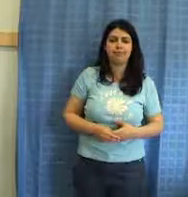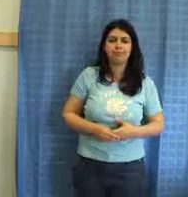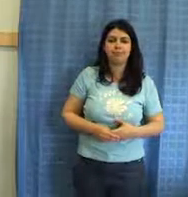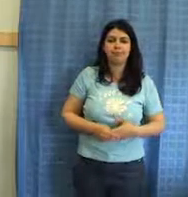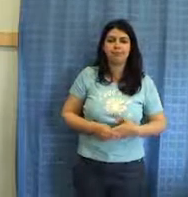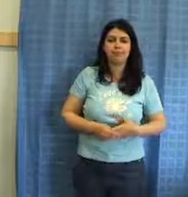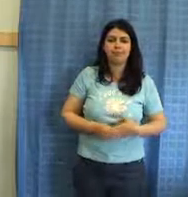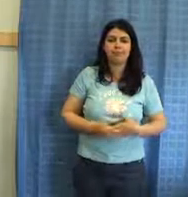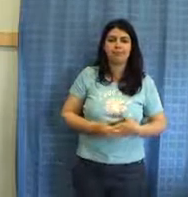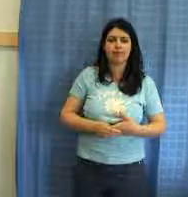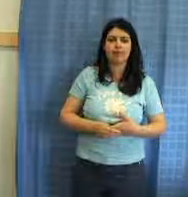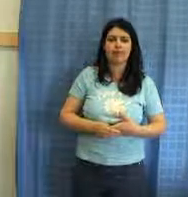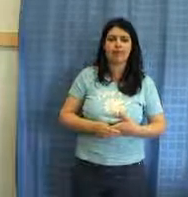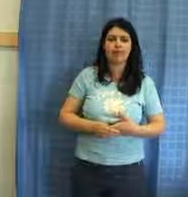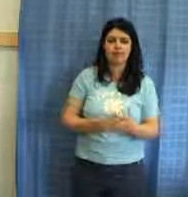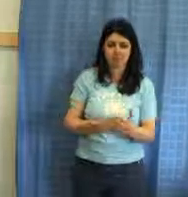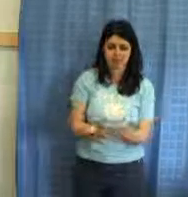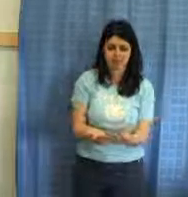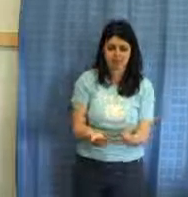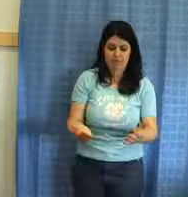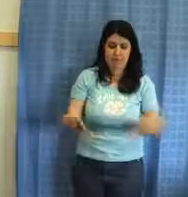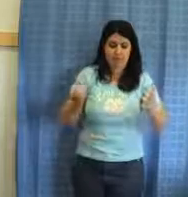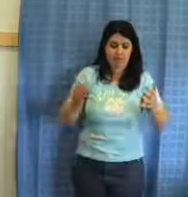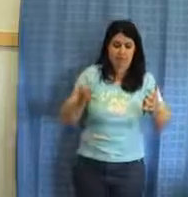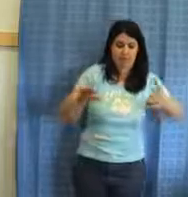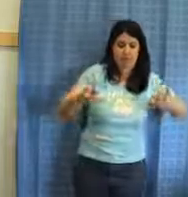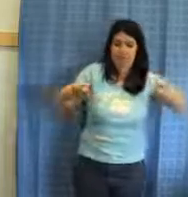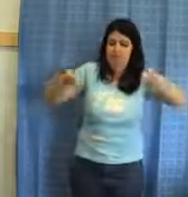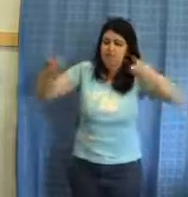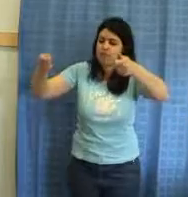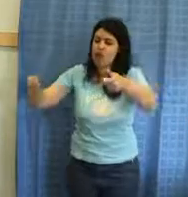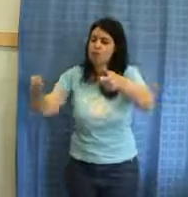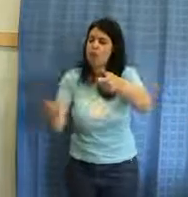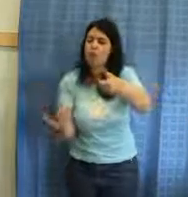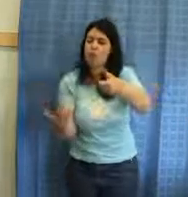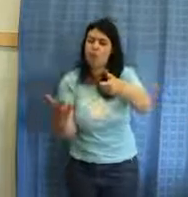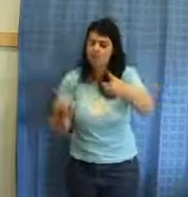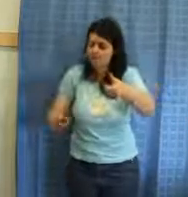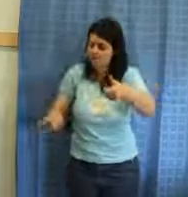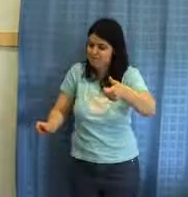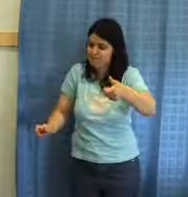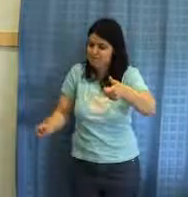Porre il tegame sul fuoco e portare l'acqua a inbollizione,